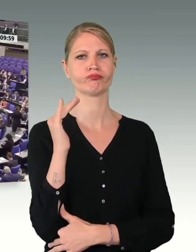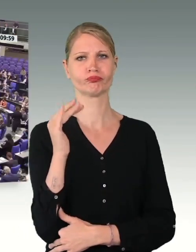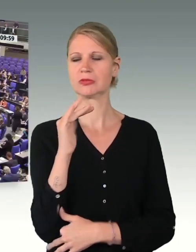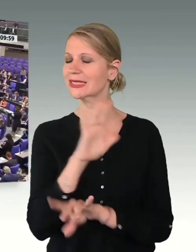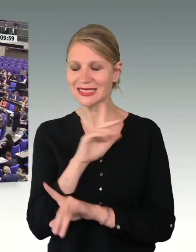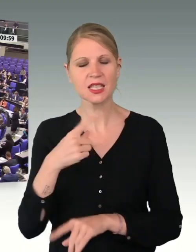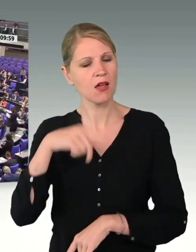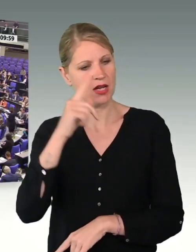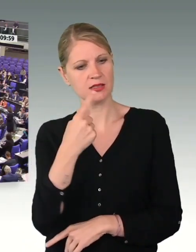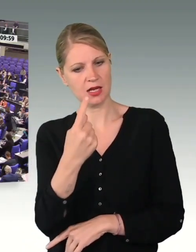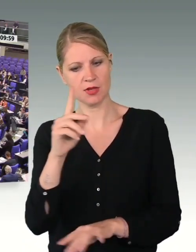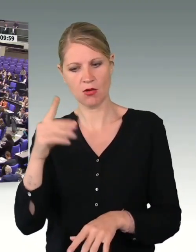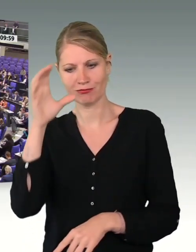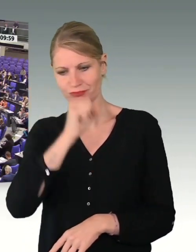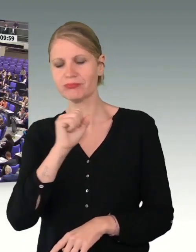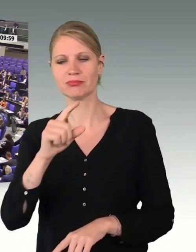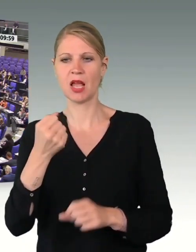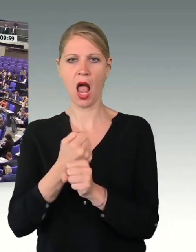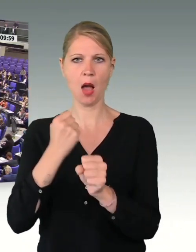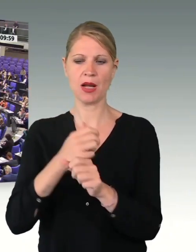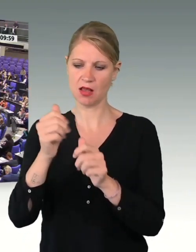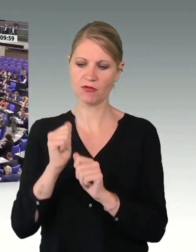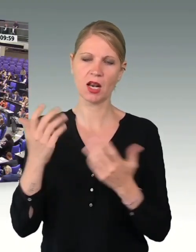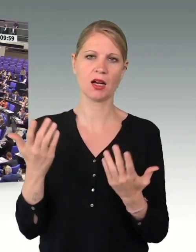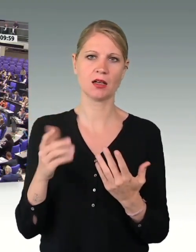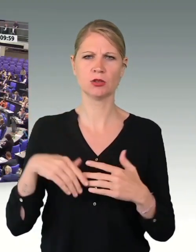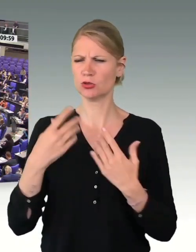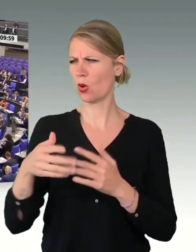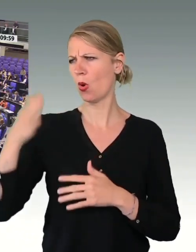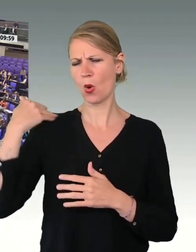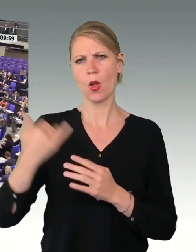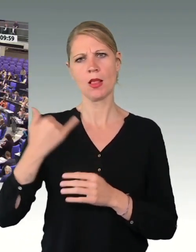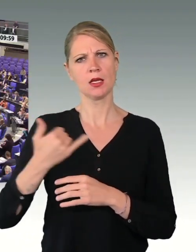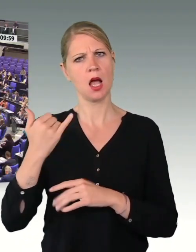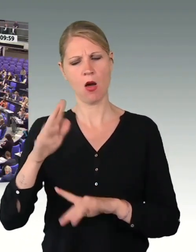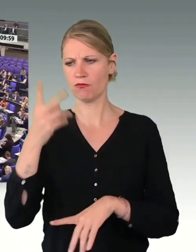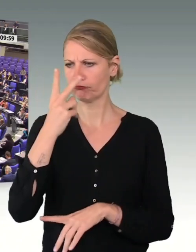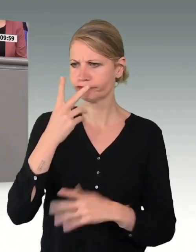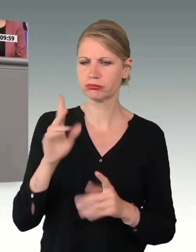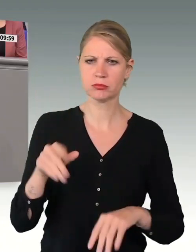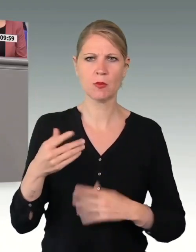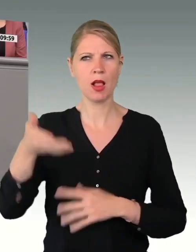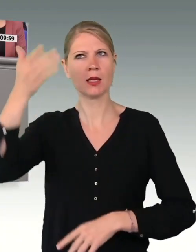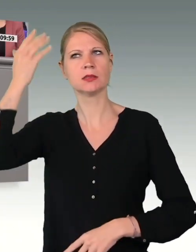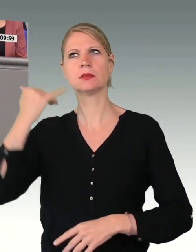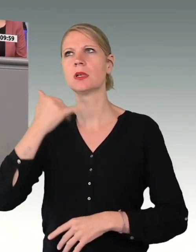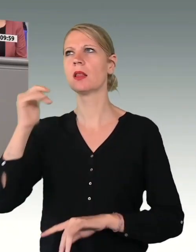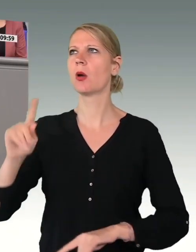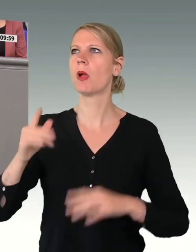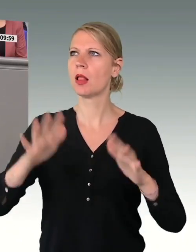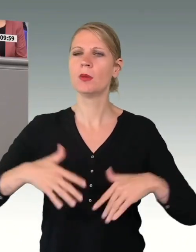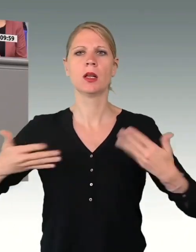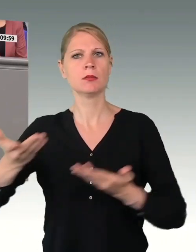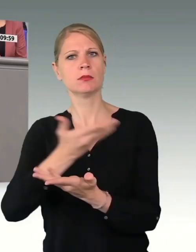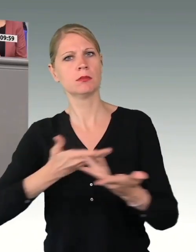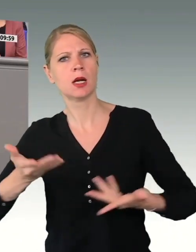ein Arbeitsauftrag. So wurde er in den letzten Jahren auch verstanden. Führt man sich die Plenardebatten der letzten Jahre einmal zu Gemüte,